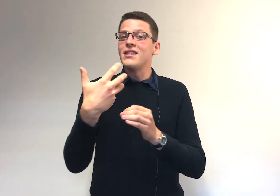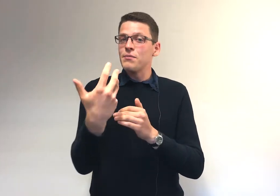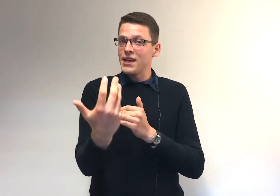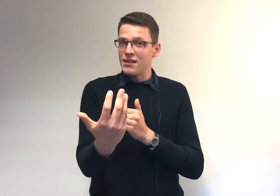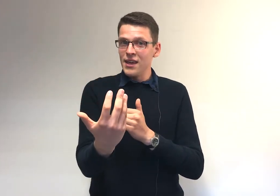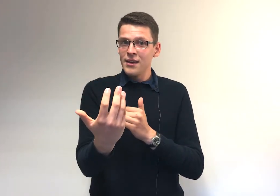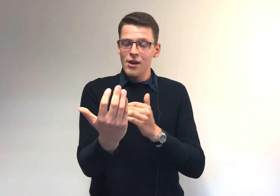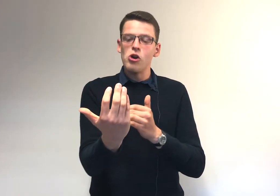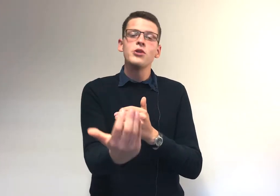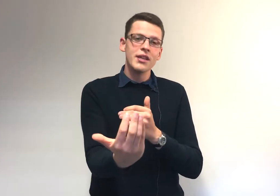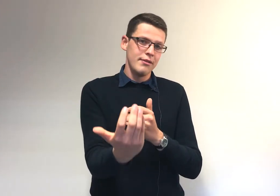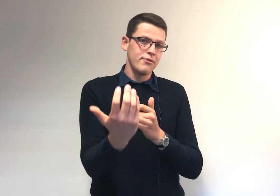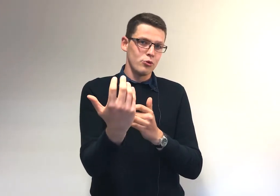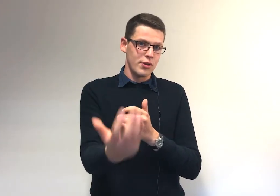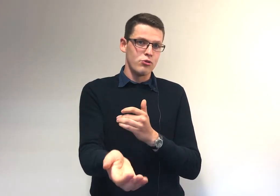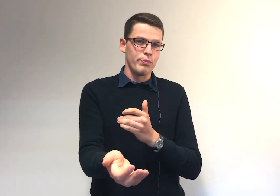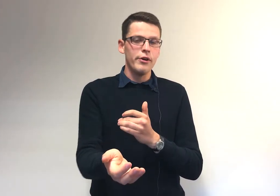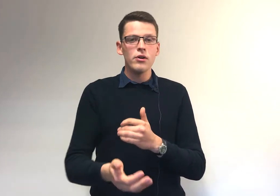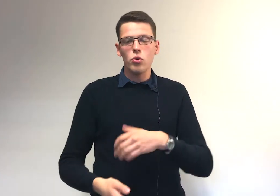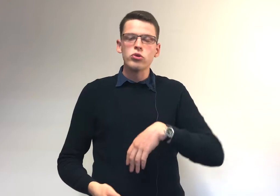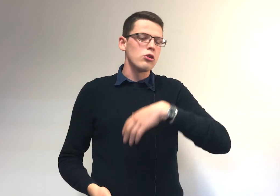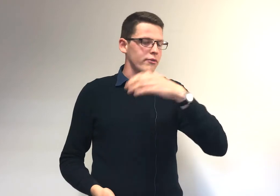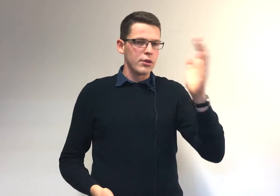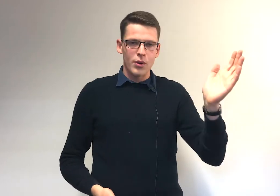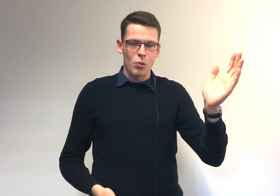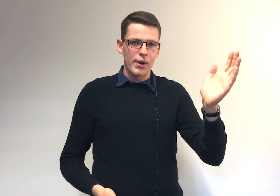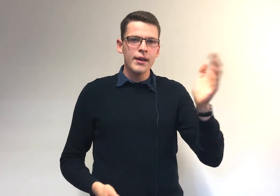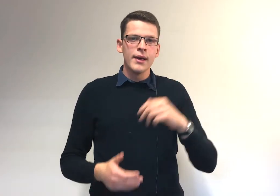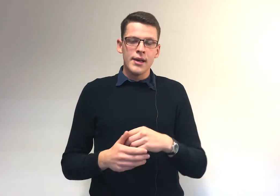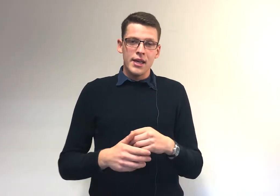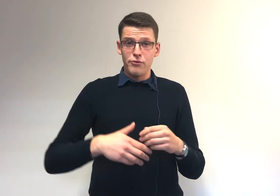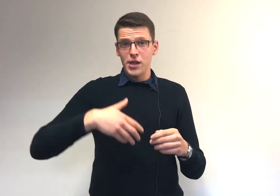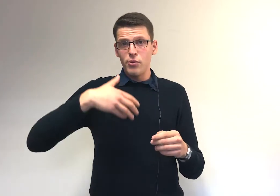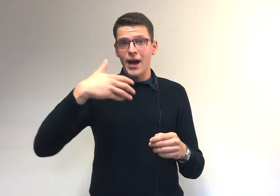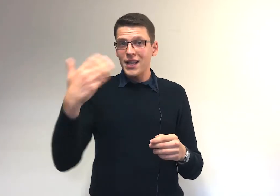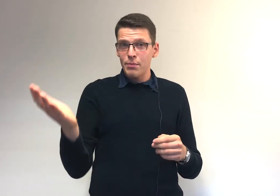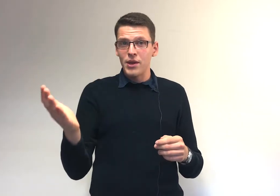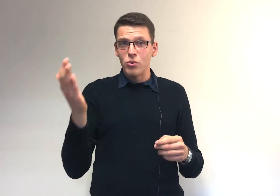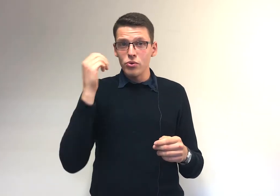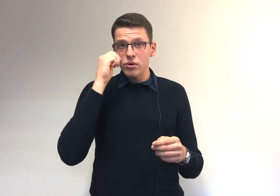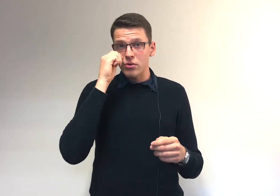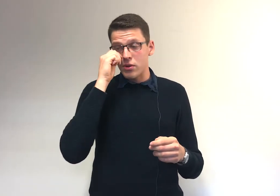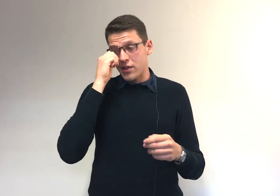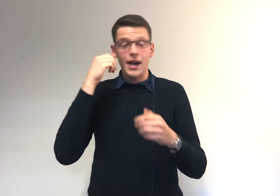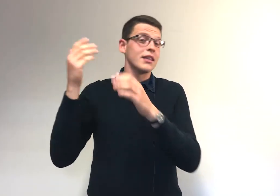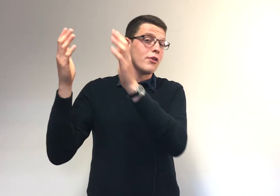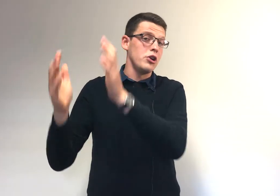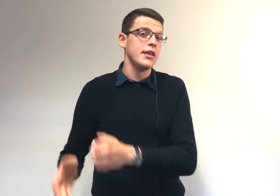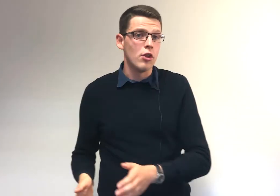esprit critique. L'objectif de ces supports, outre le fait qu soient complets, il faut qu'ils soient adaptés aux cours. Donc, ça ne sert à rien d'avoir une liste de